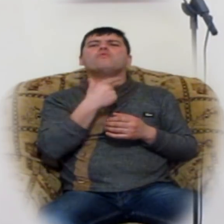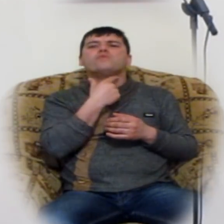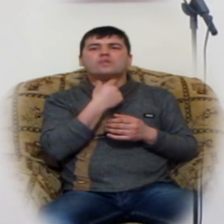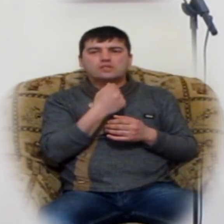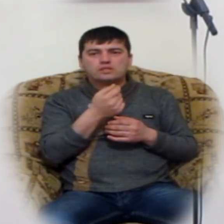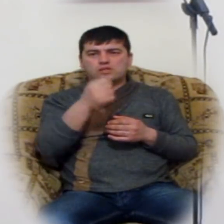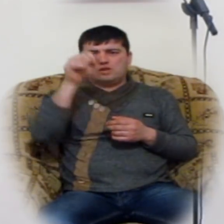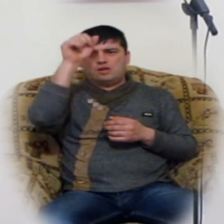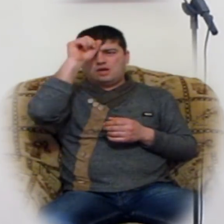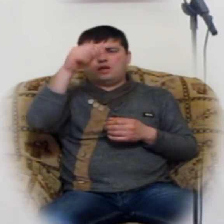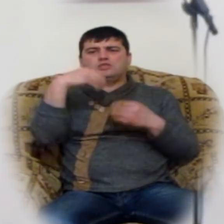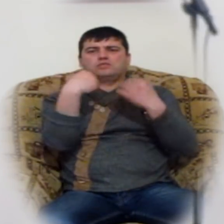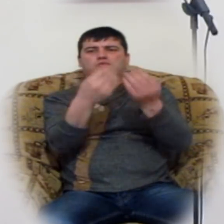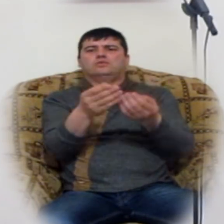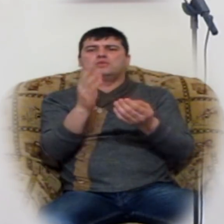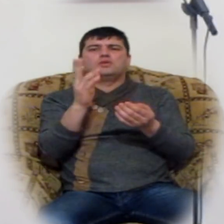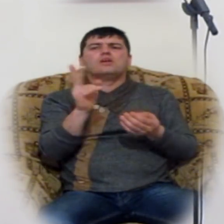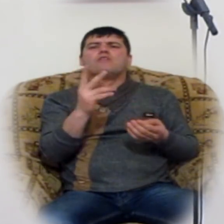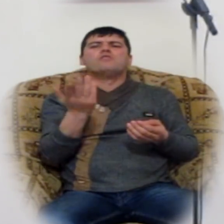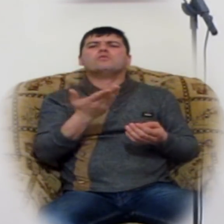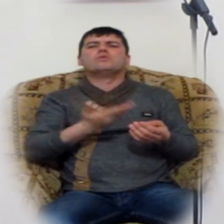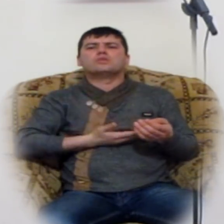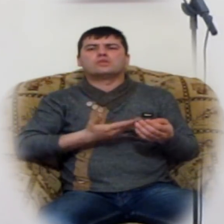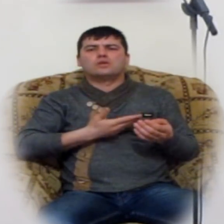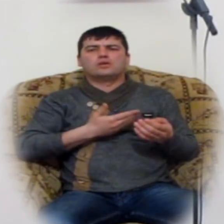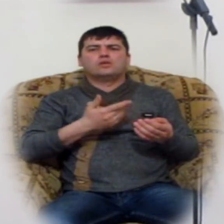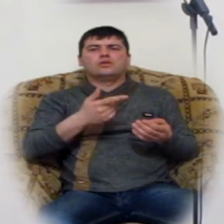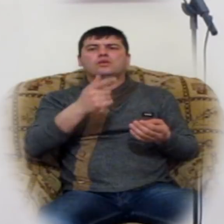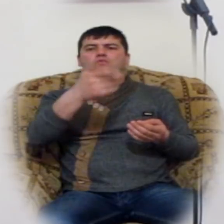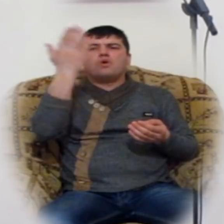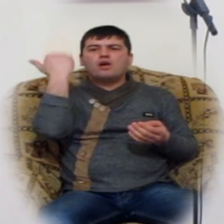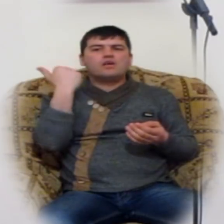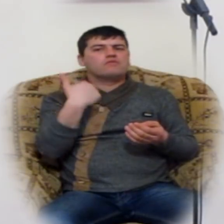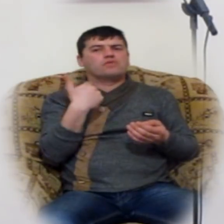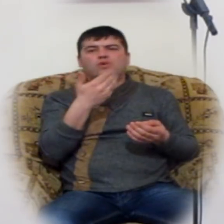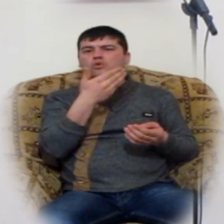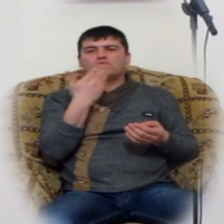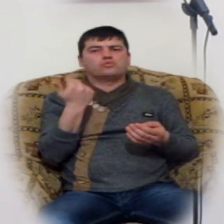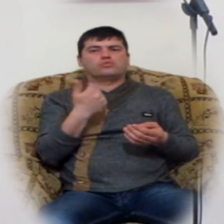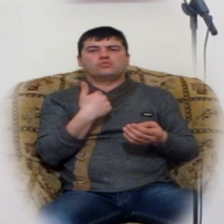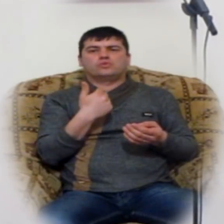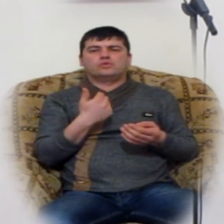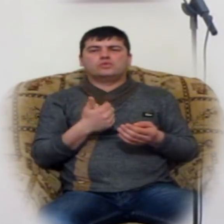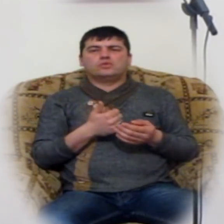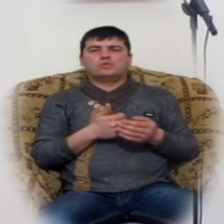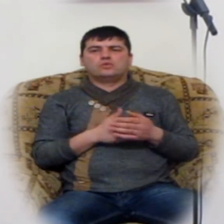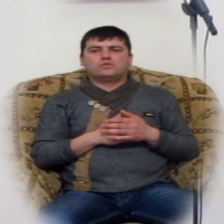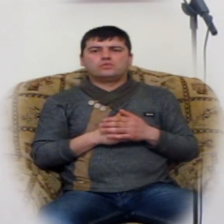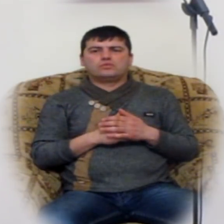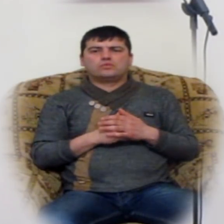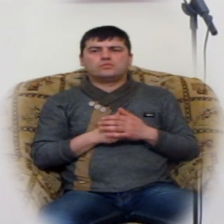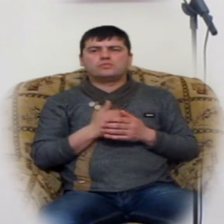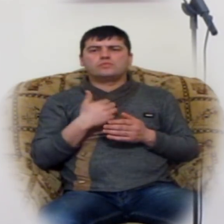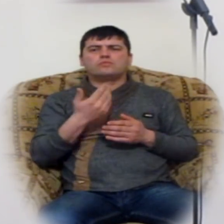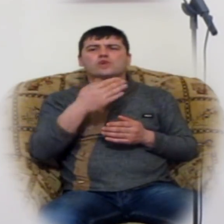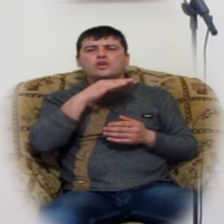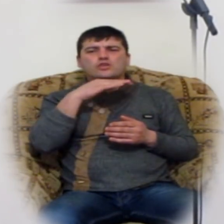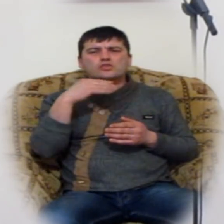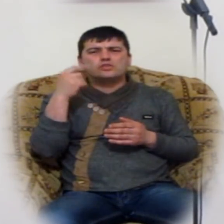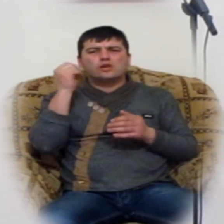ասպած նրանտա են կյանքը, որը չի ունեցը։ Մենք շատ անկան մդածել են